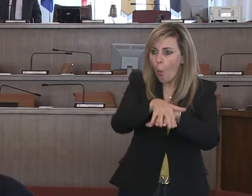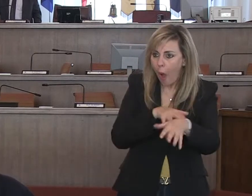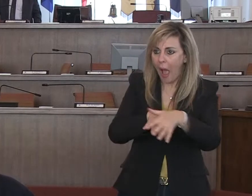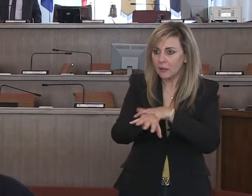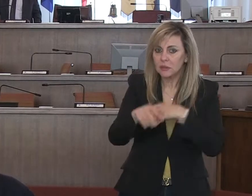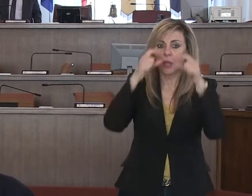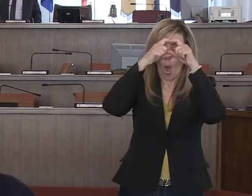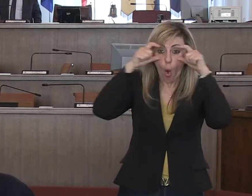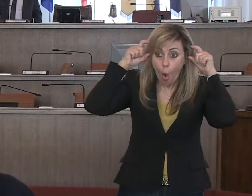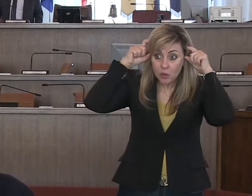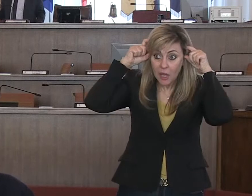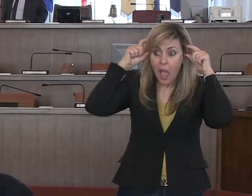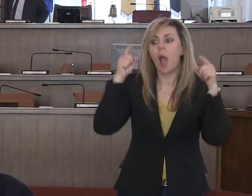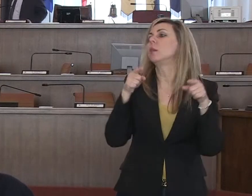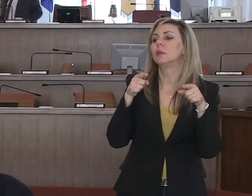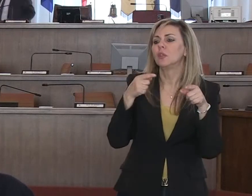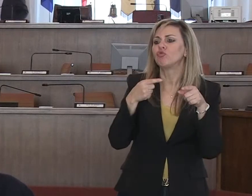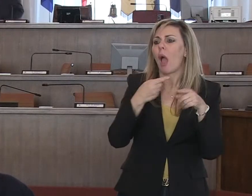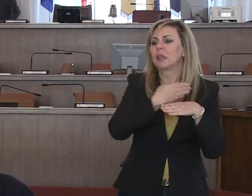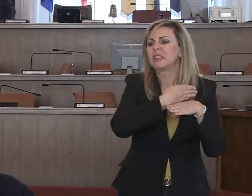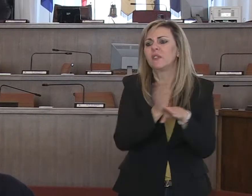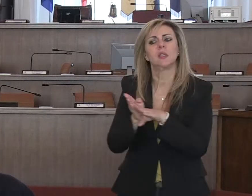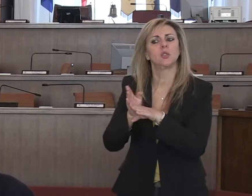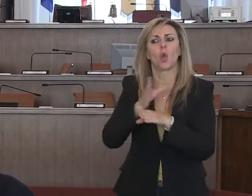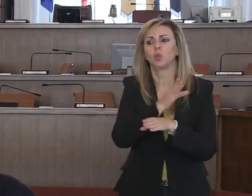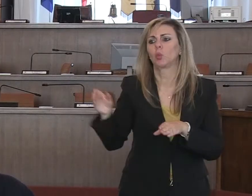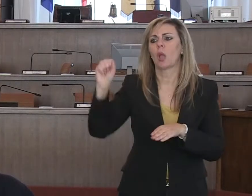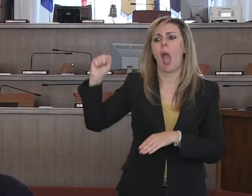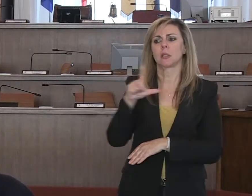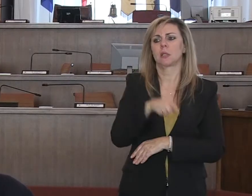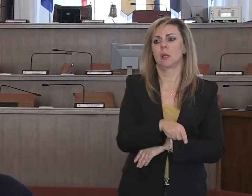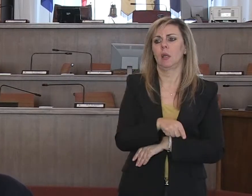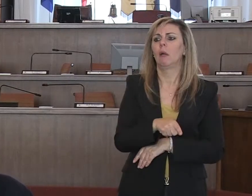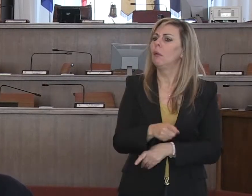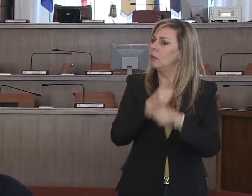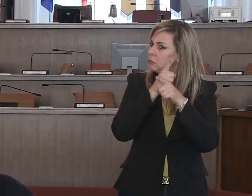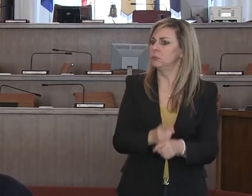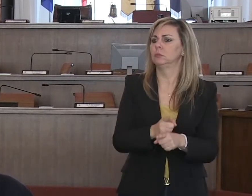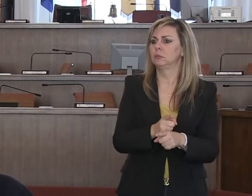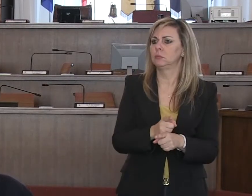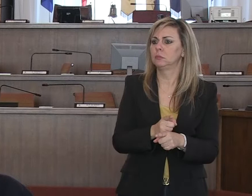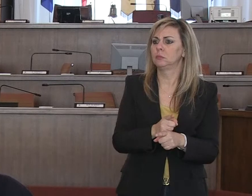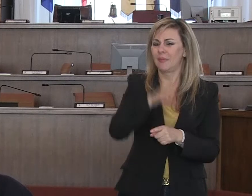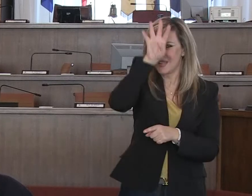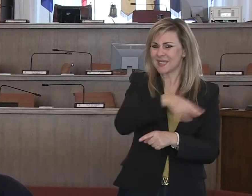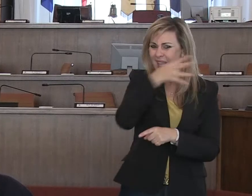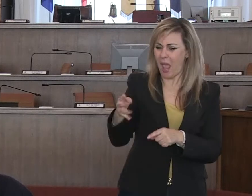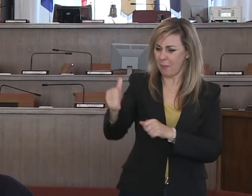così come gli occhiali protettivi, sono stati distribuiti a tutte le aste, secondo quello schema che vi ho precedentemente